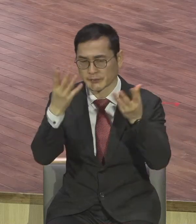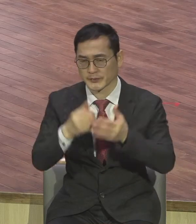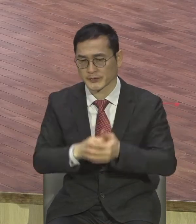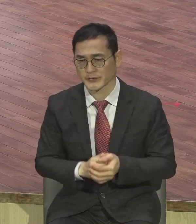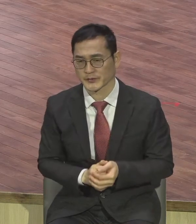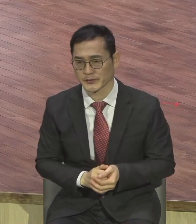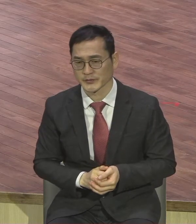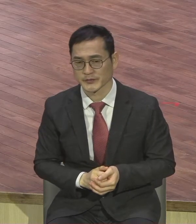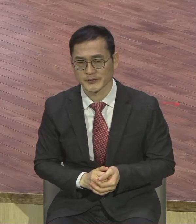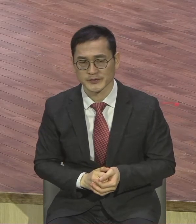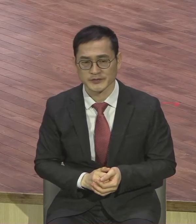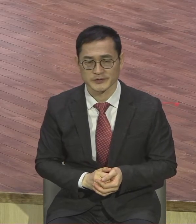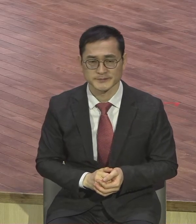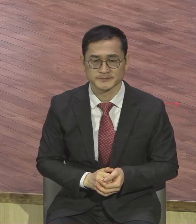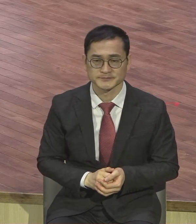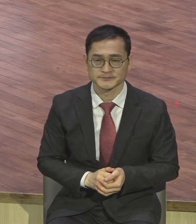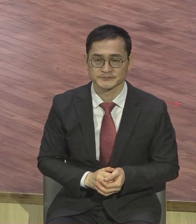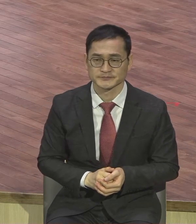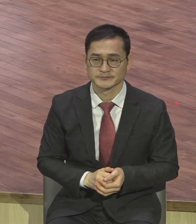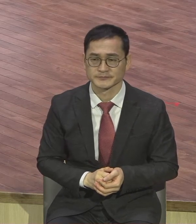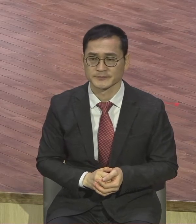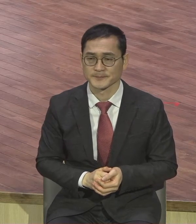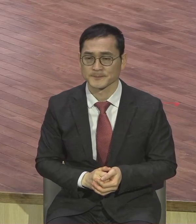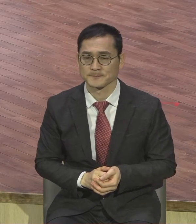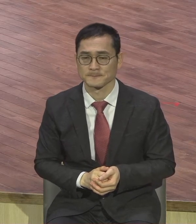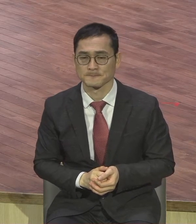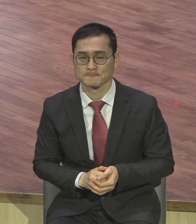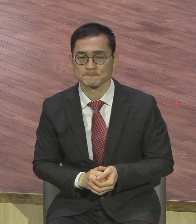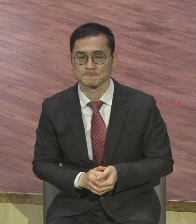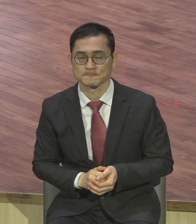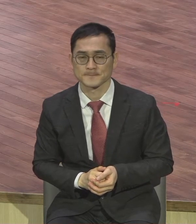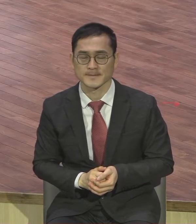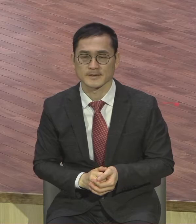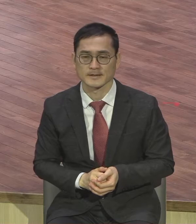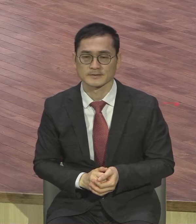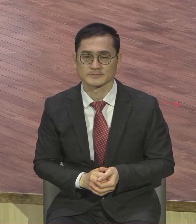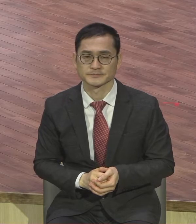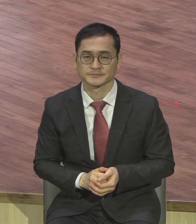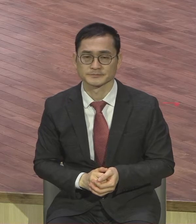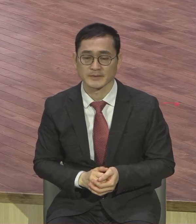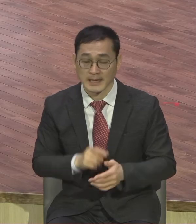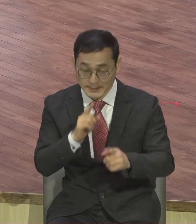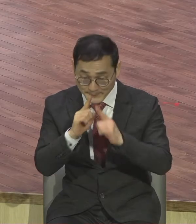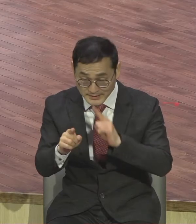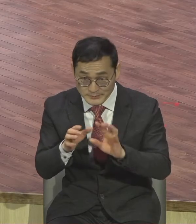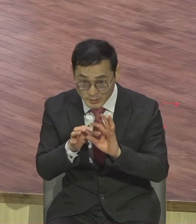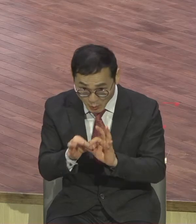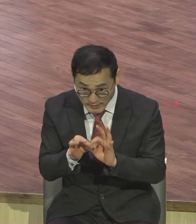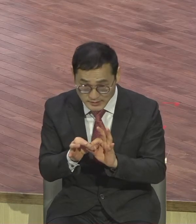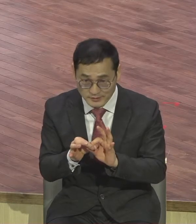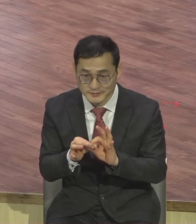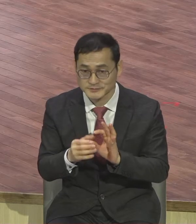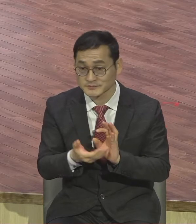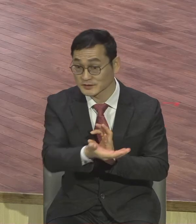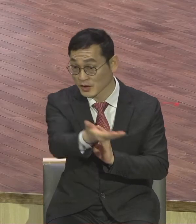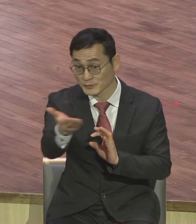응답입니까 본문 말씀을 통해 예언계의 모든 성도들은 천국 제자로서의